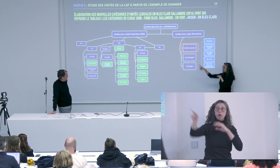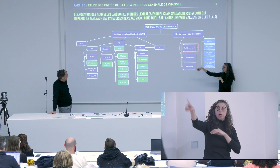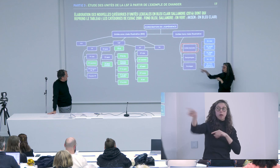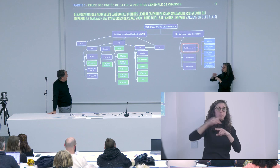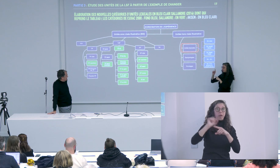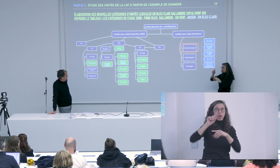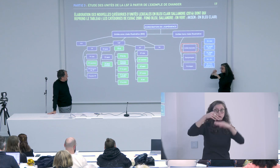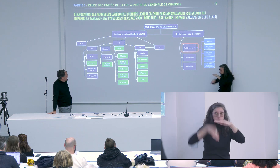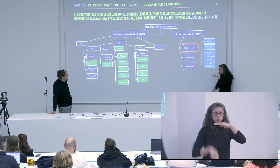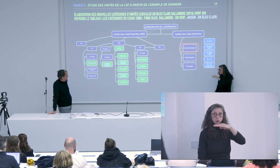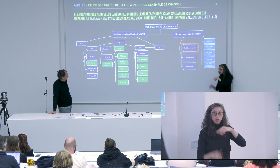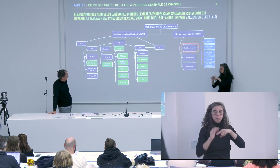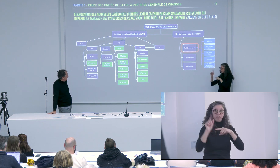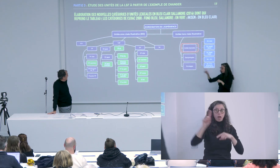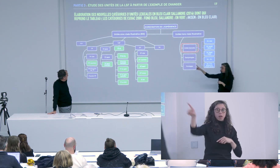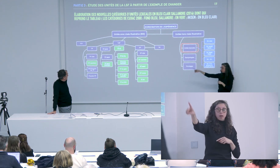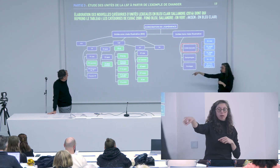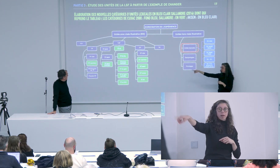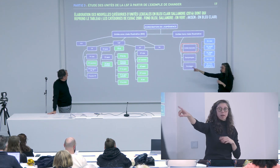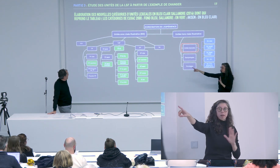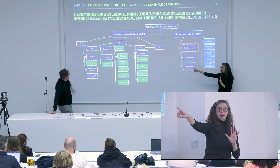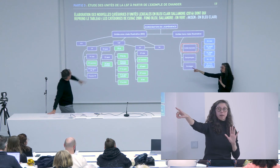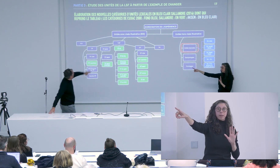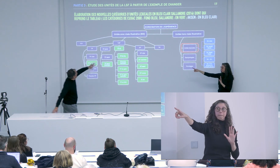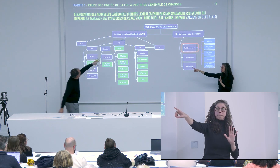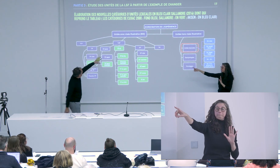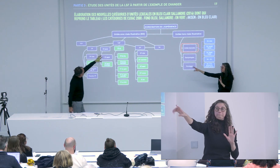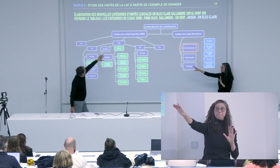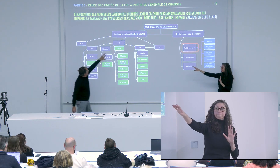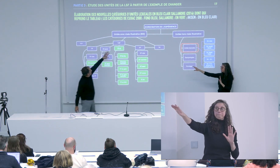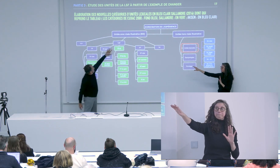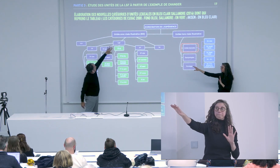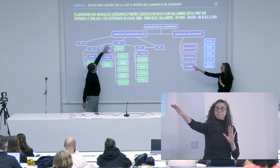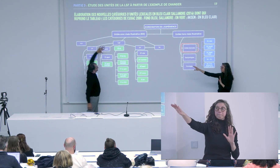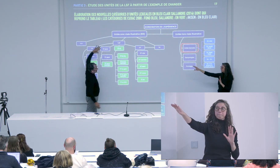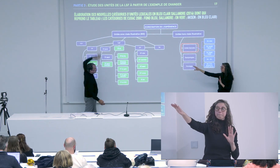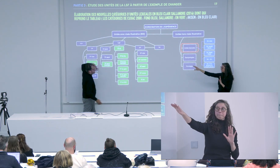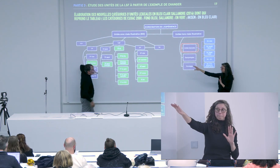ce ne sont pas ce ne sont pas des catégories maîtresses là il manque les sous-catégories dans les UT